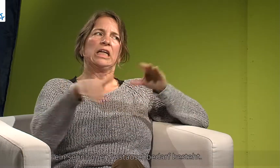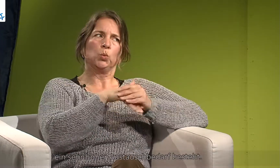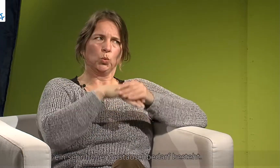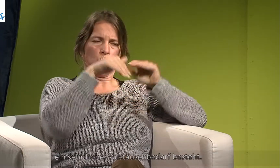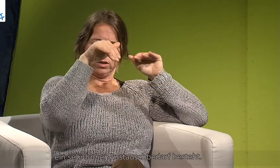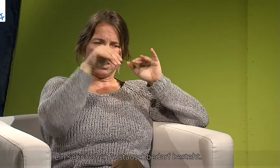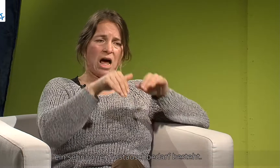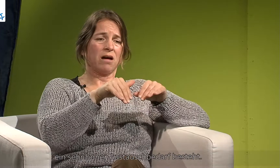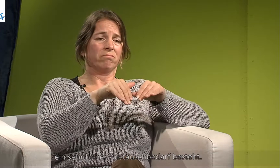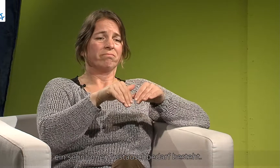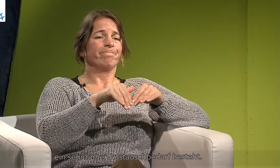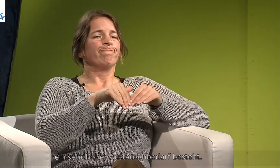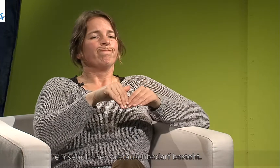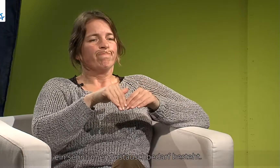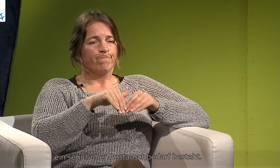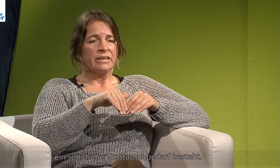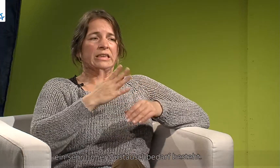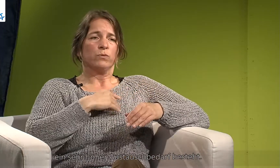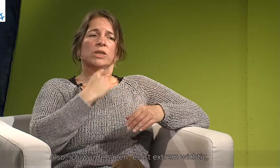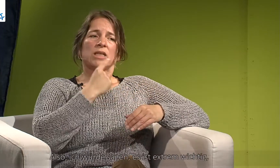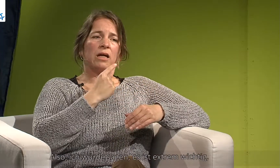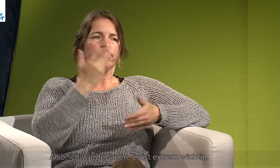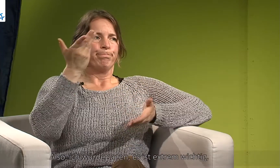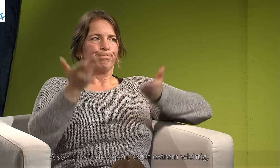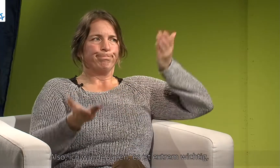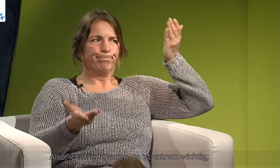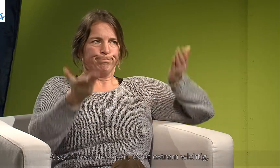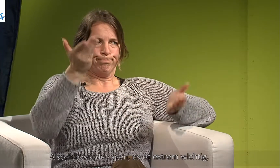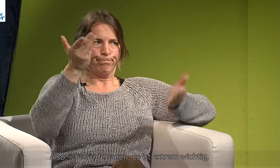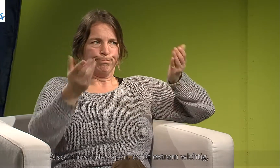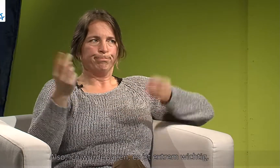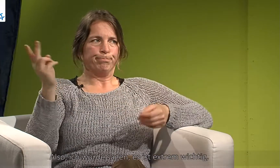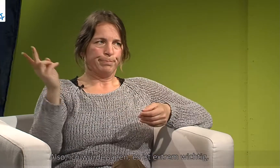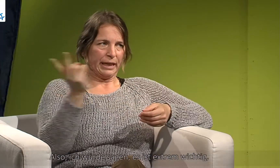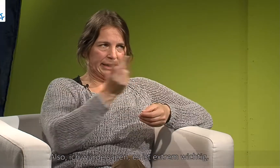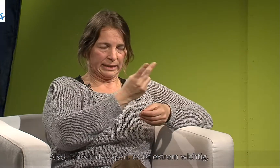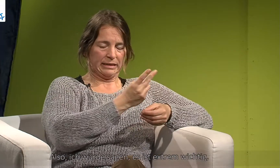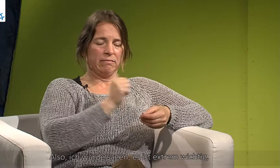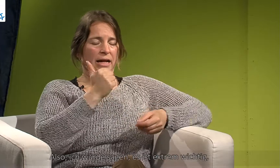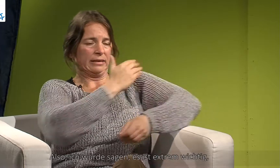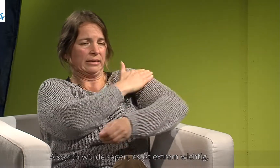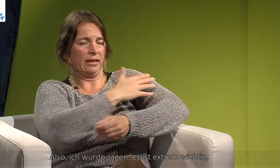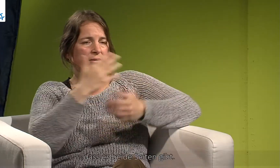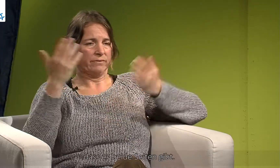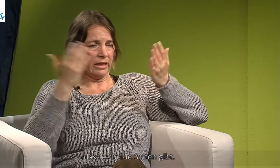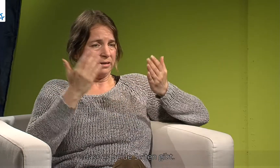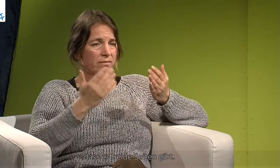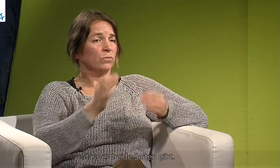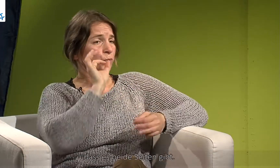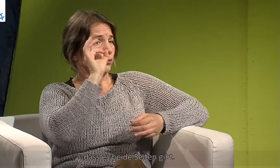hoher Austauschbedarf da ist. Und also ich würde sagen, es ist extrem wichtig, dass es beide Seiten